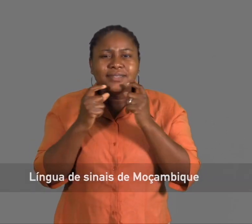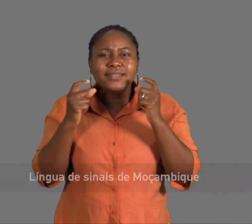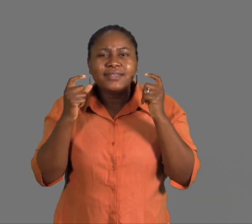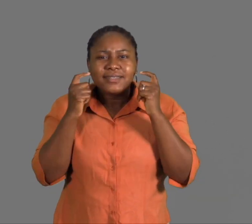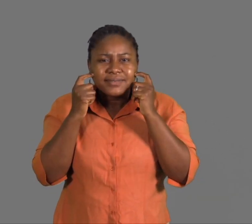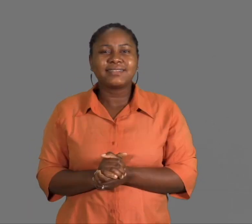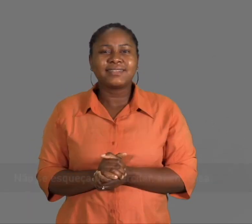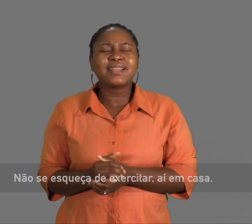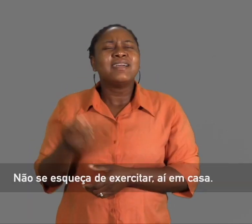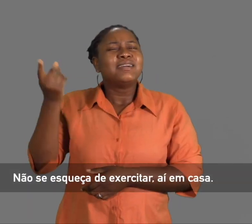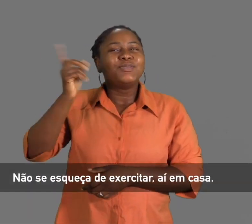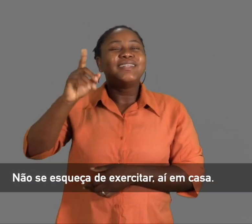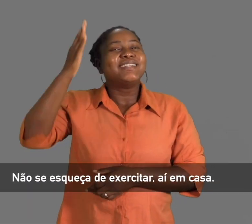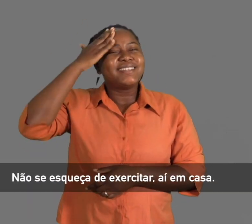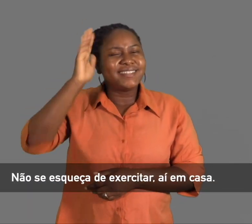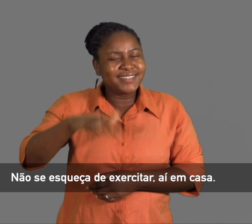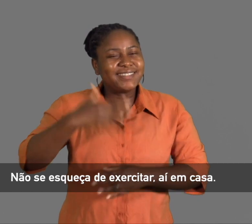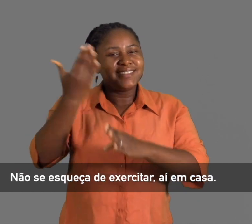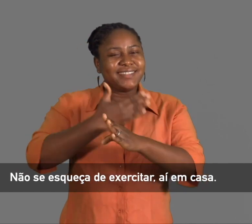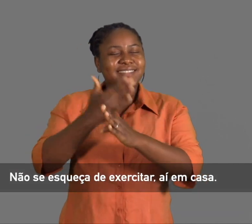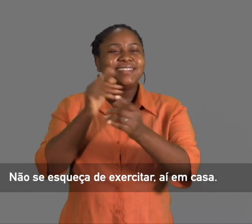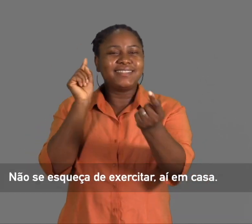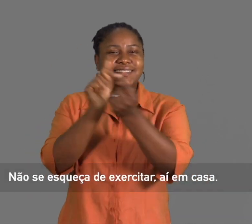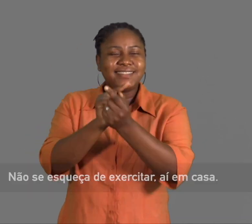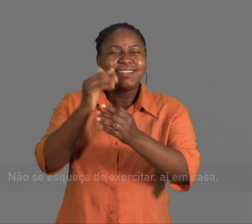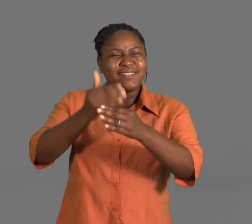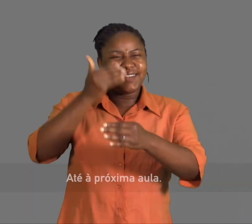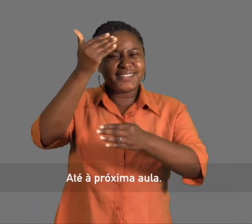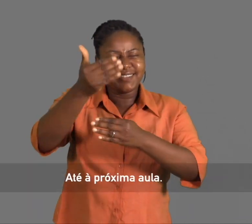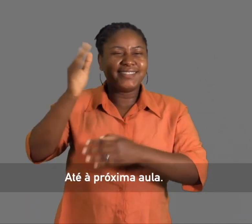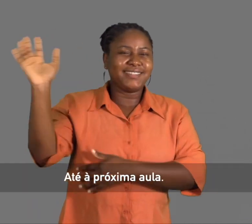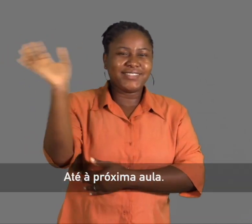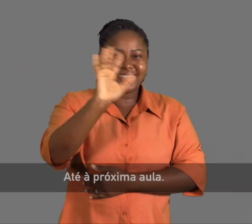Não se esqueça de exercitar aí em casa. Até a próxima aula!